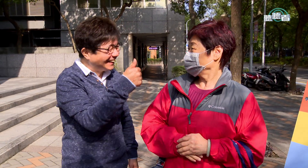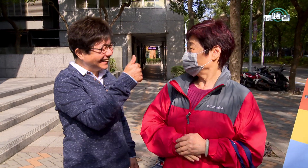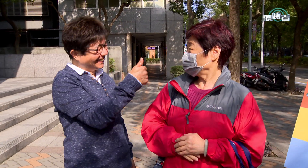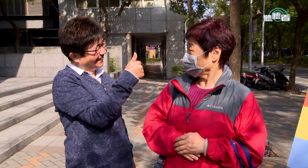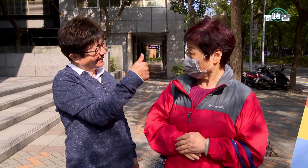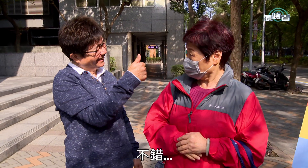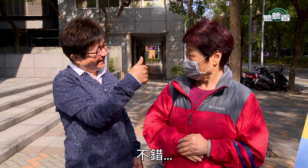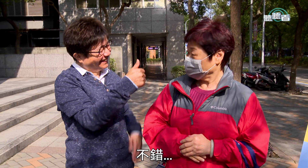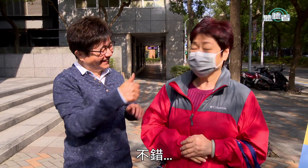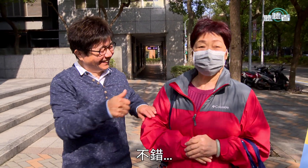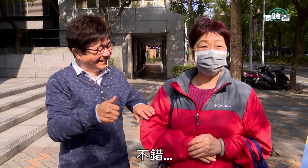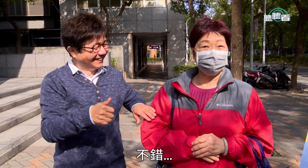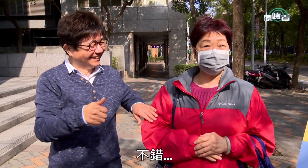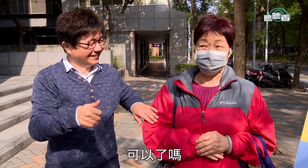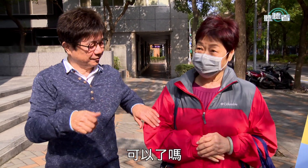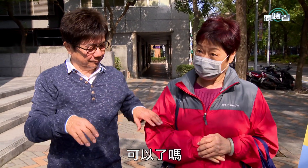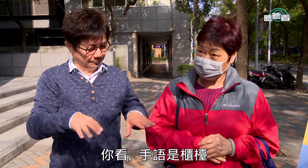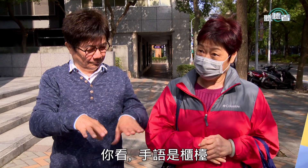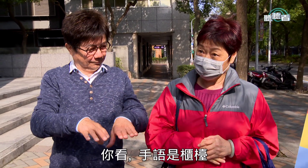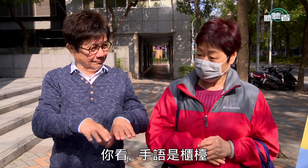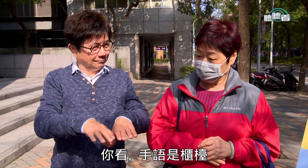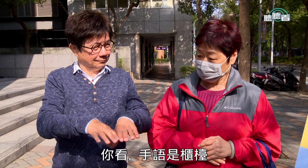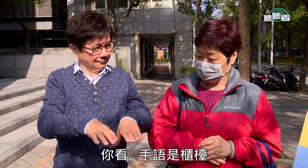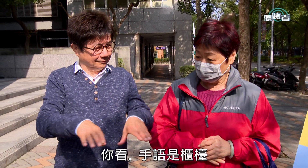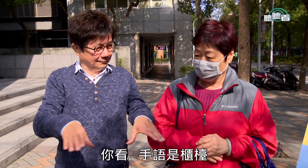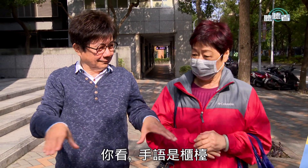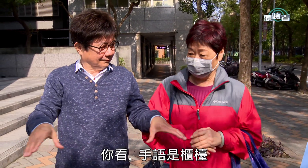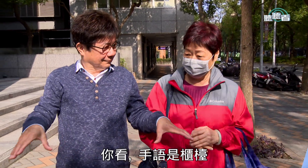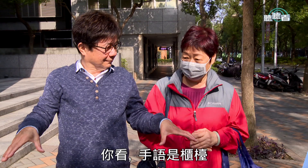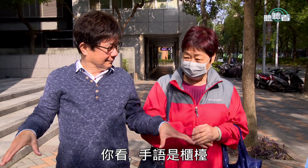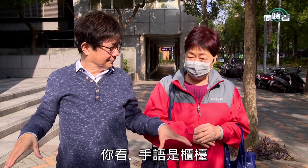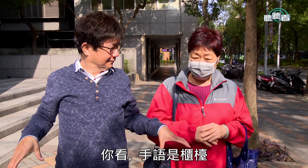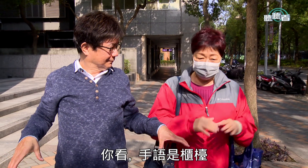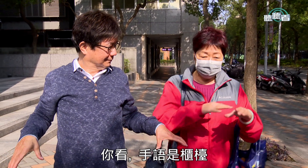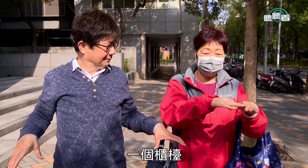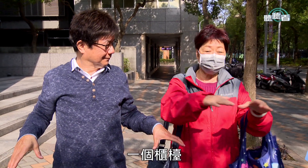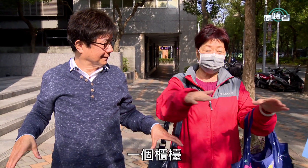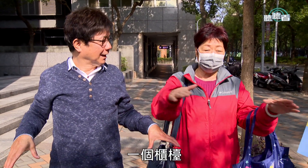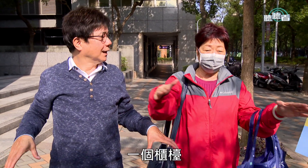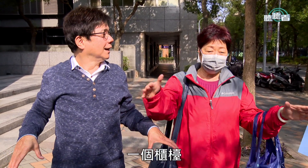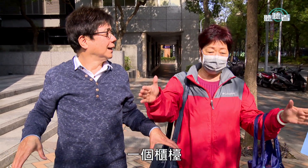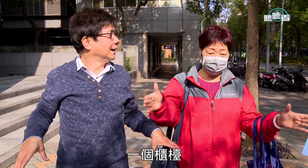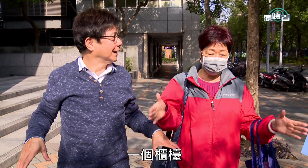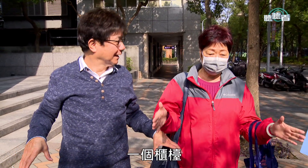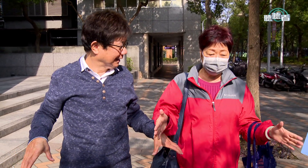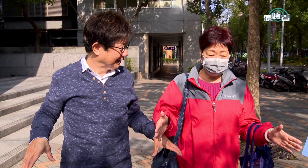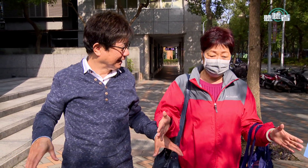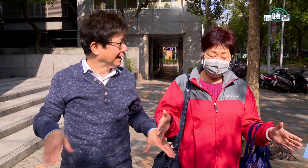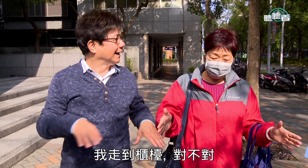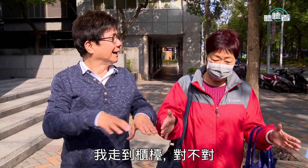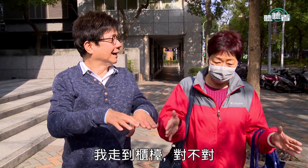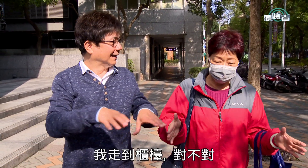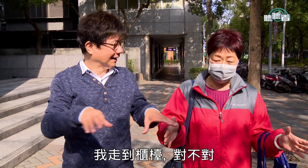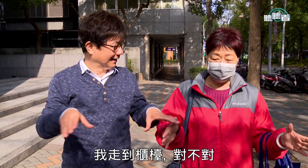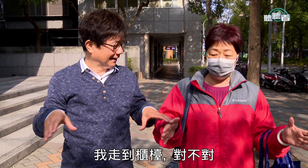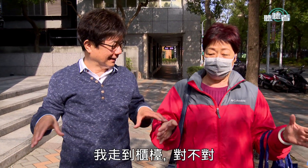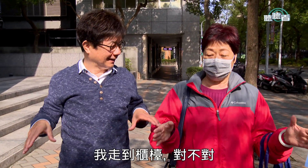好厉好好不错不错啊可以了吗你看啊手语是柜台好一个柜台哎我走到柜台台